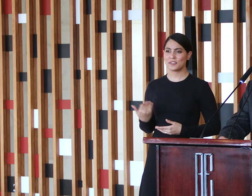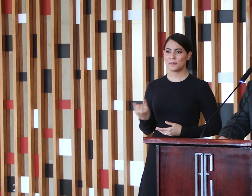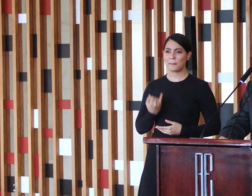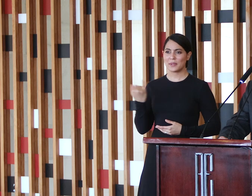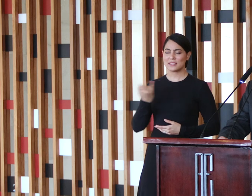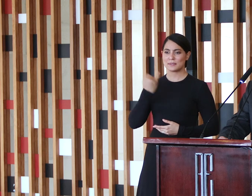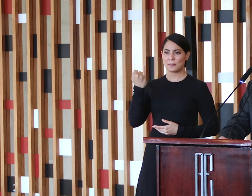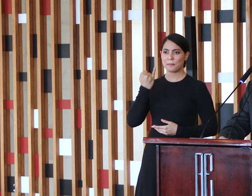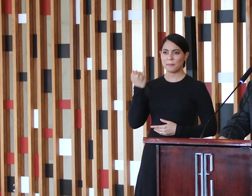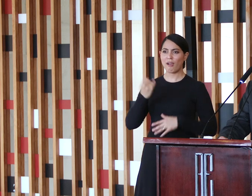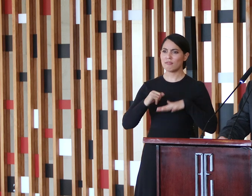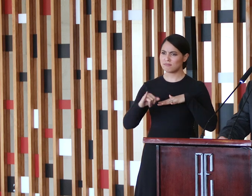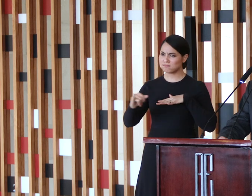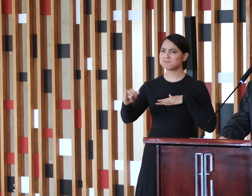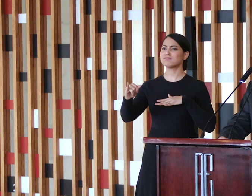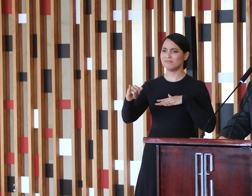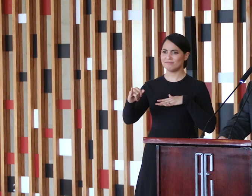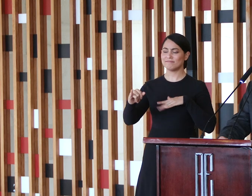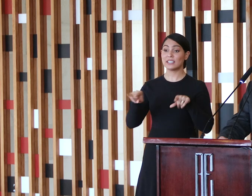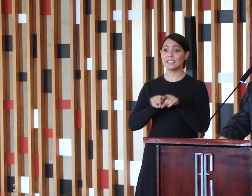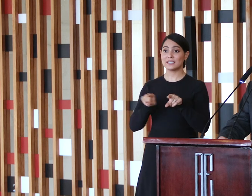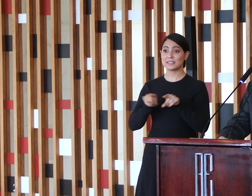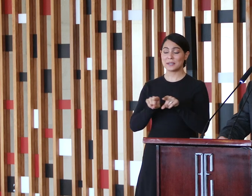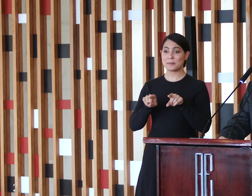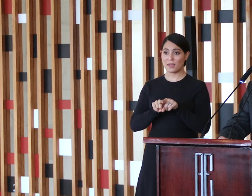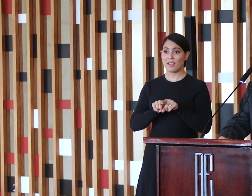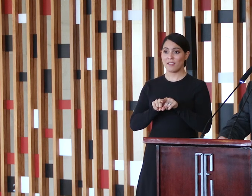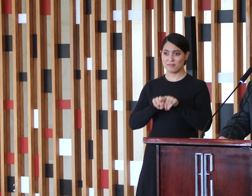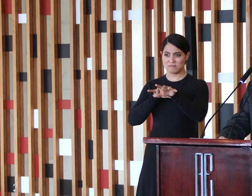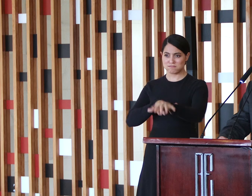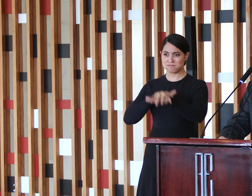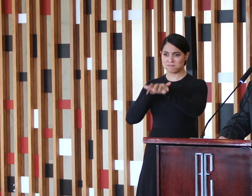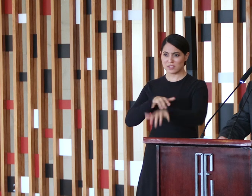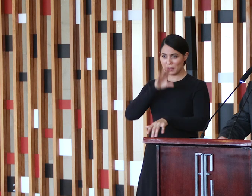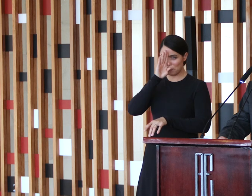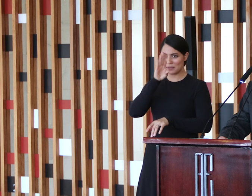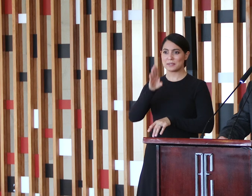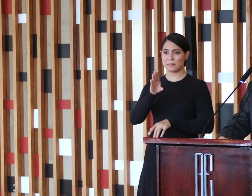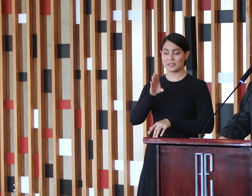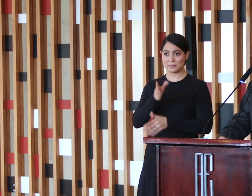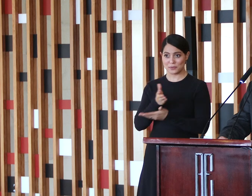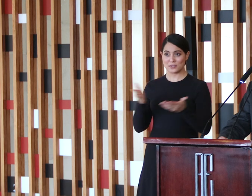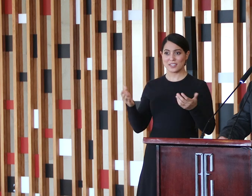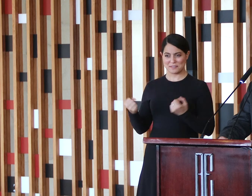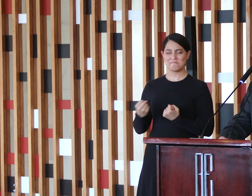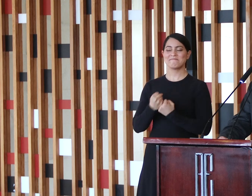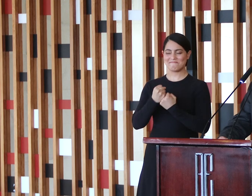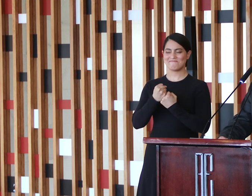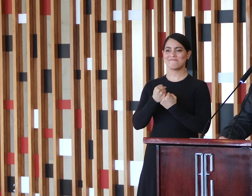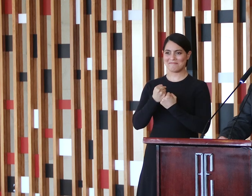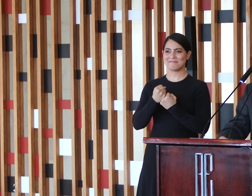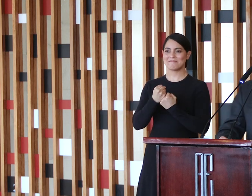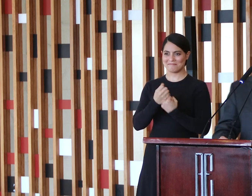de energia elétrica e também dos minerais essenciais, se não fosse o apoio da